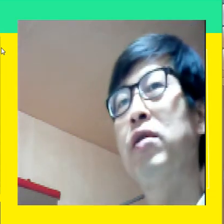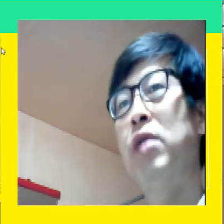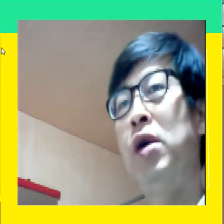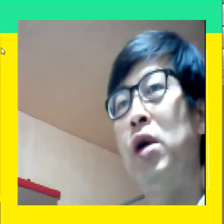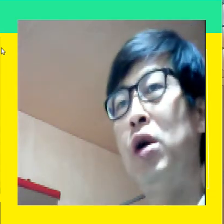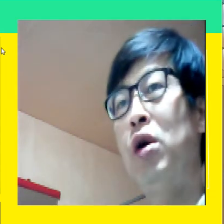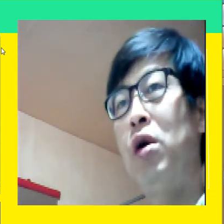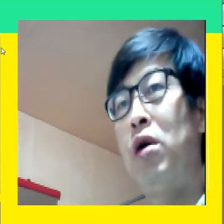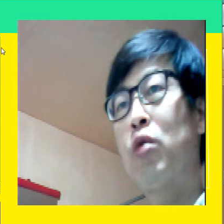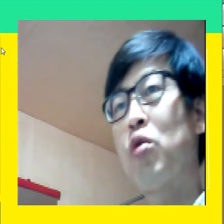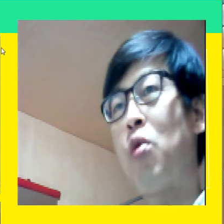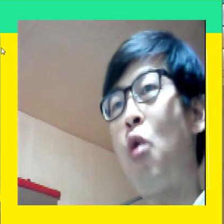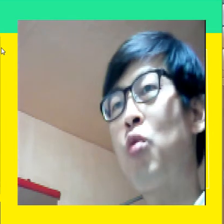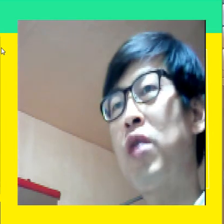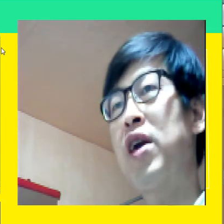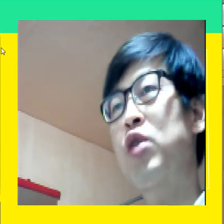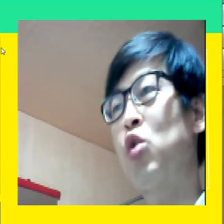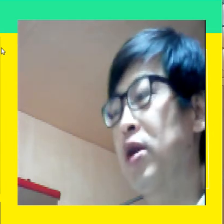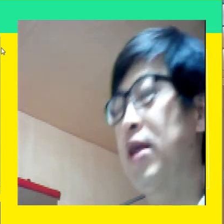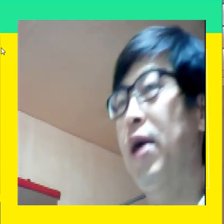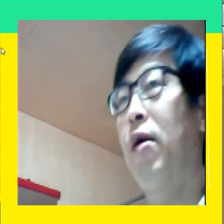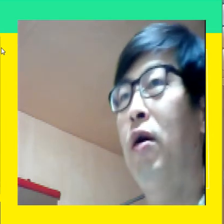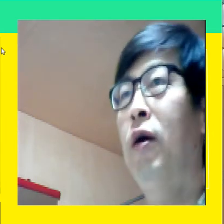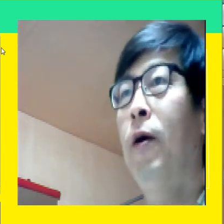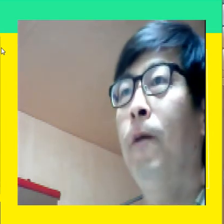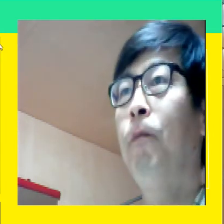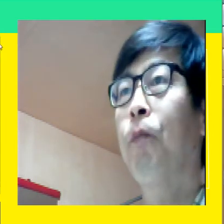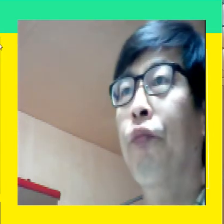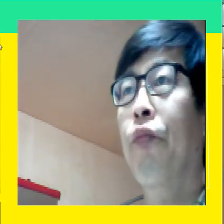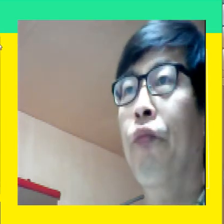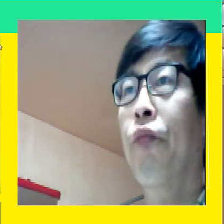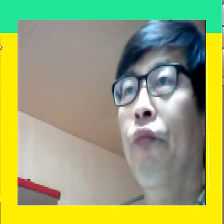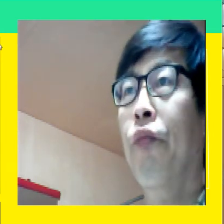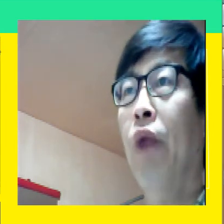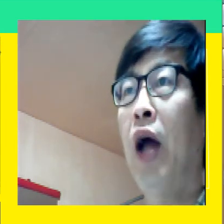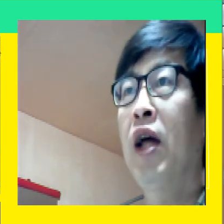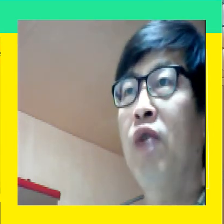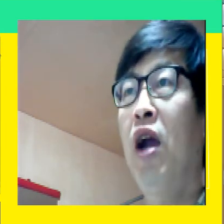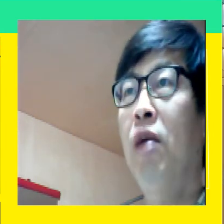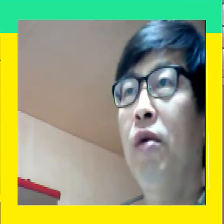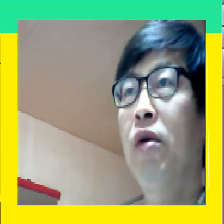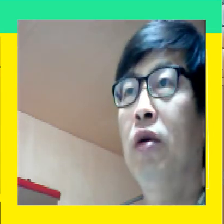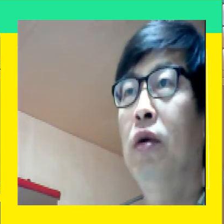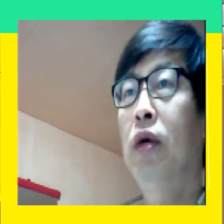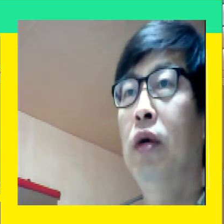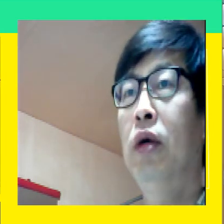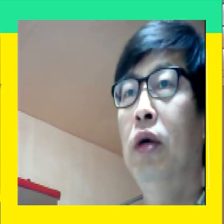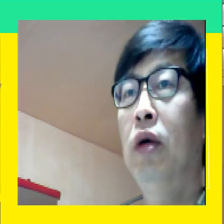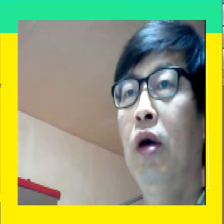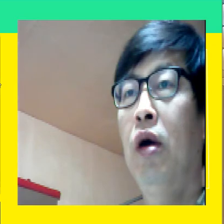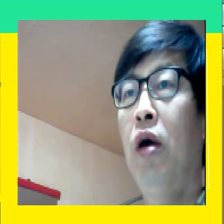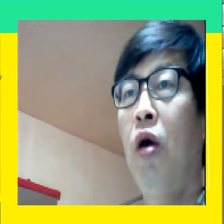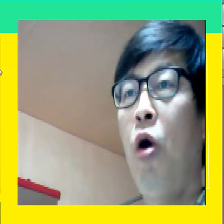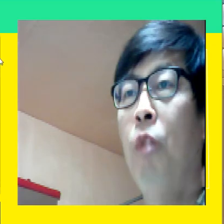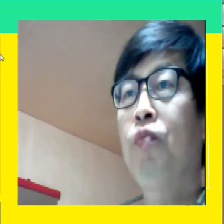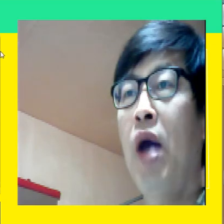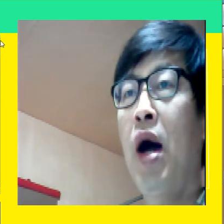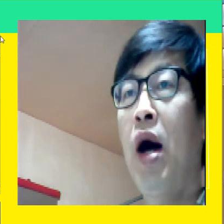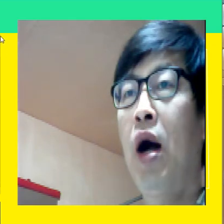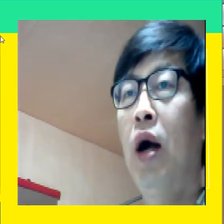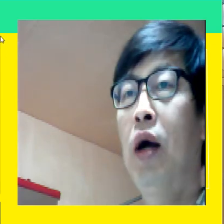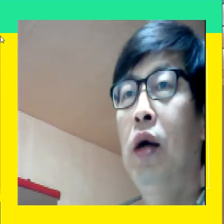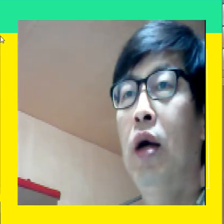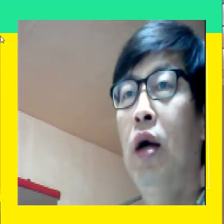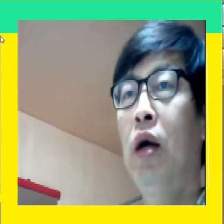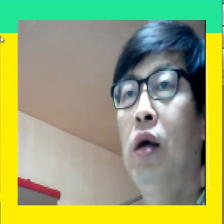알면은 좀 공부하기가 좋은 것 같아요. 하나라도 알면은 없다.